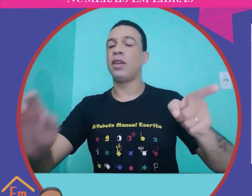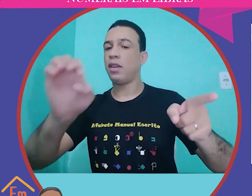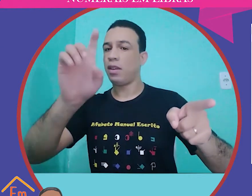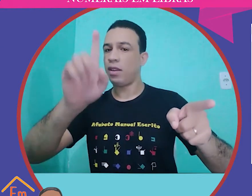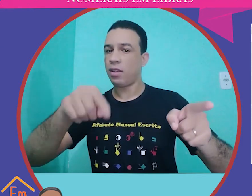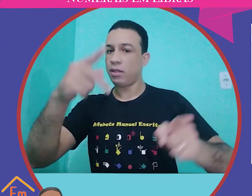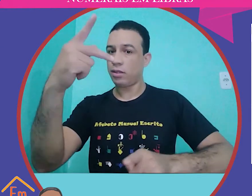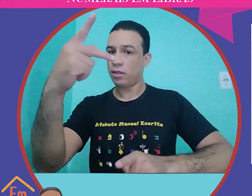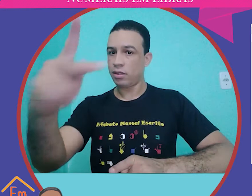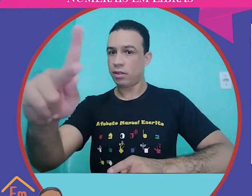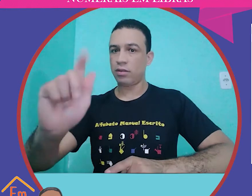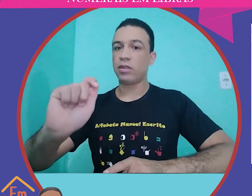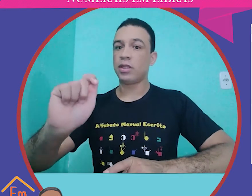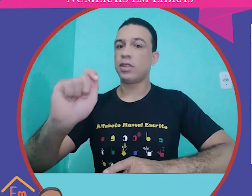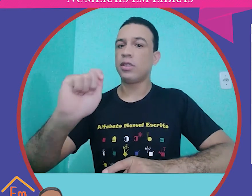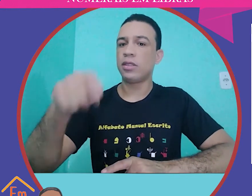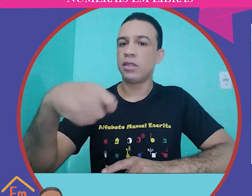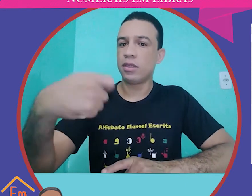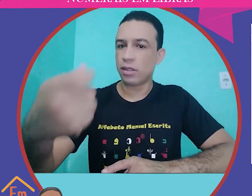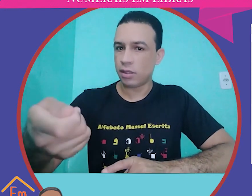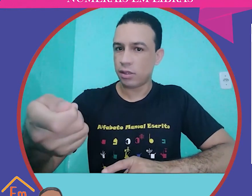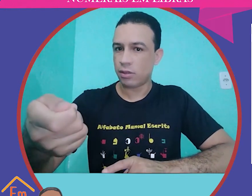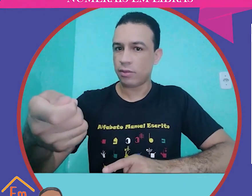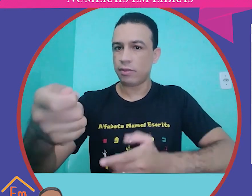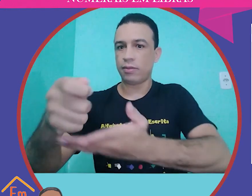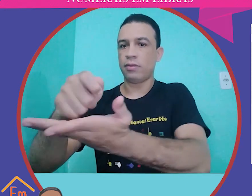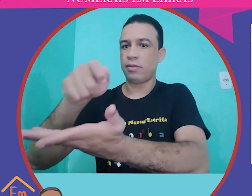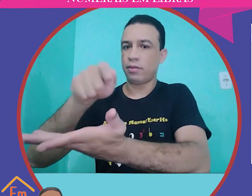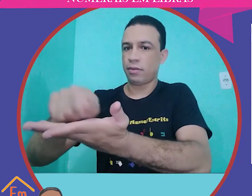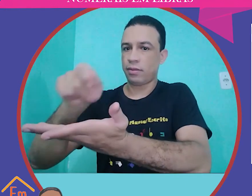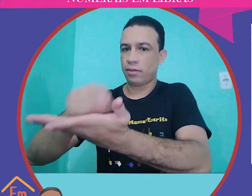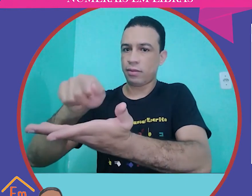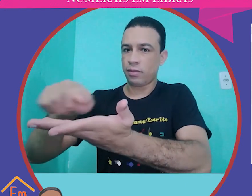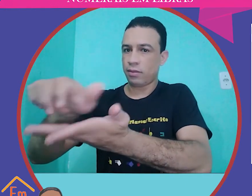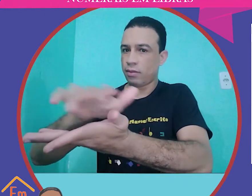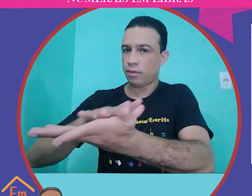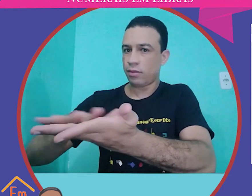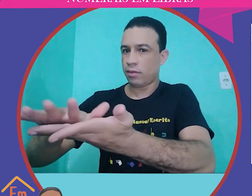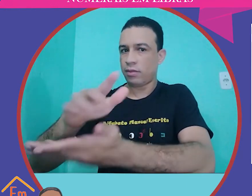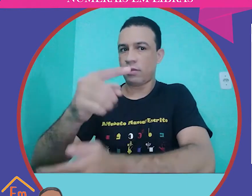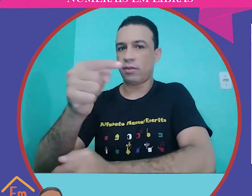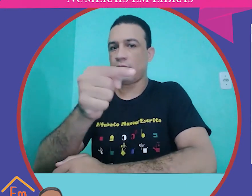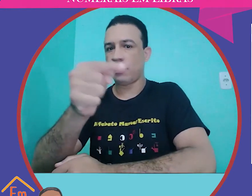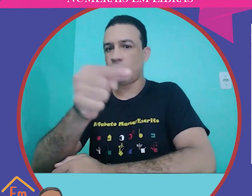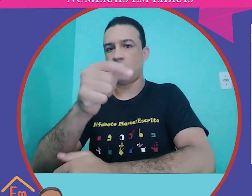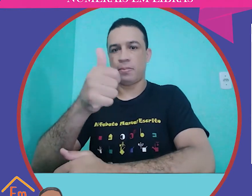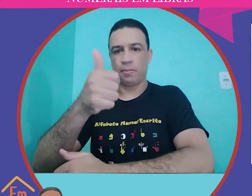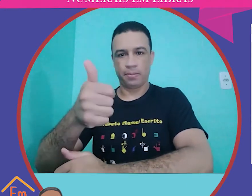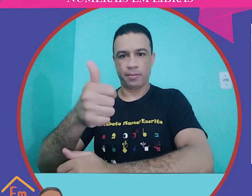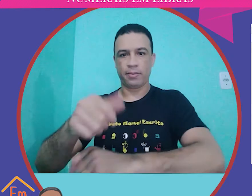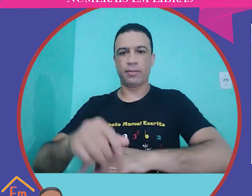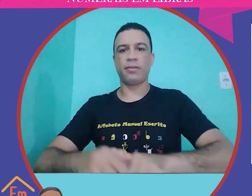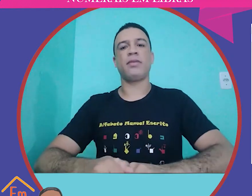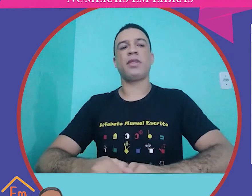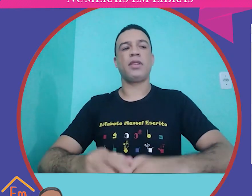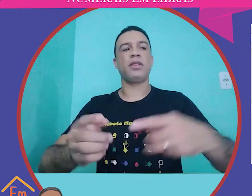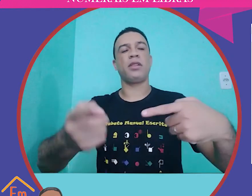Viram? Então, é naquele quadro ali que vocês vão gravar o sinal de vocês em escrita de sinais, tá bom?